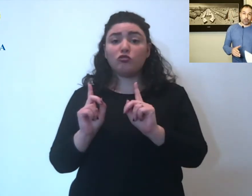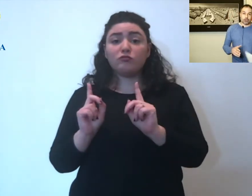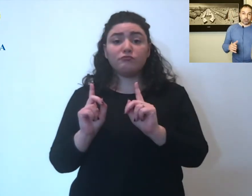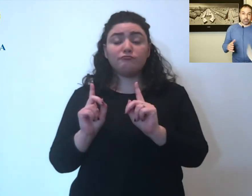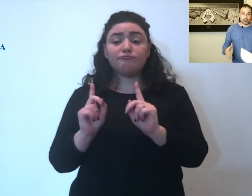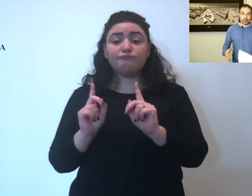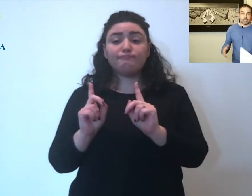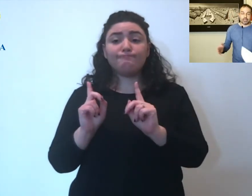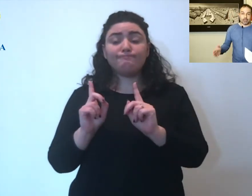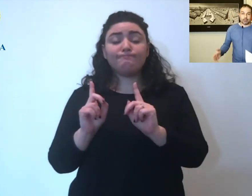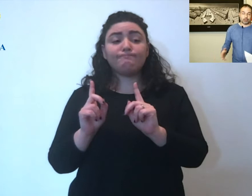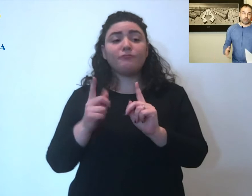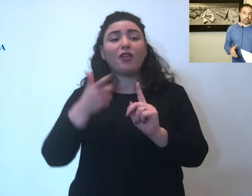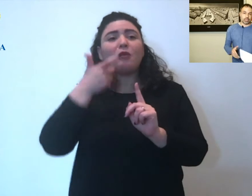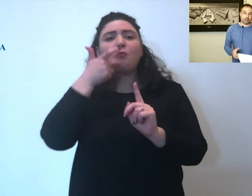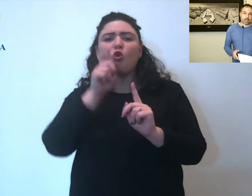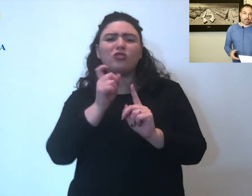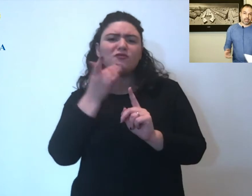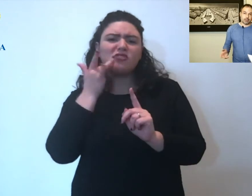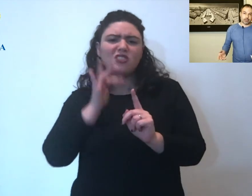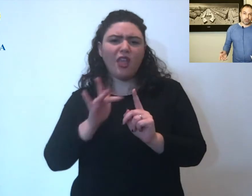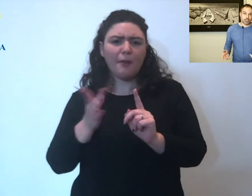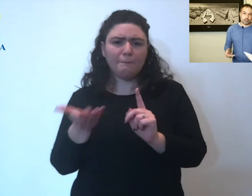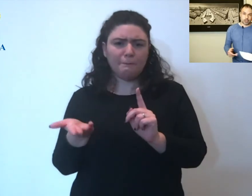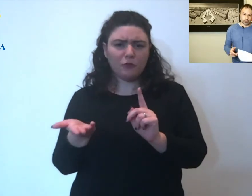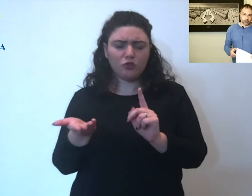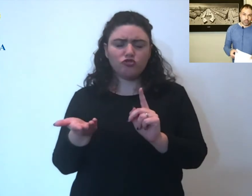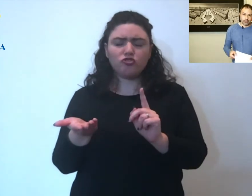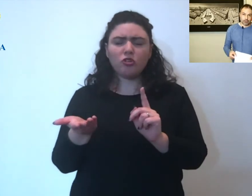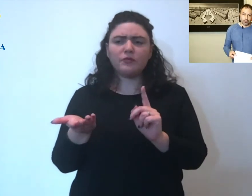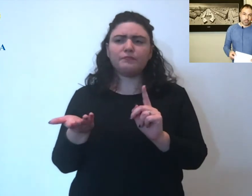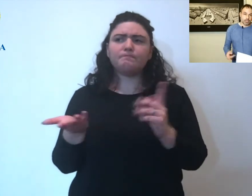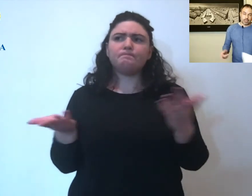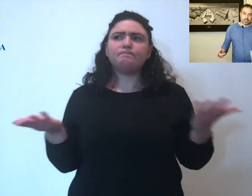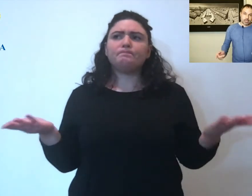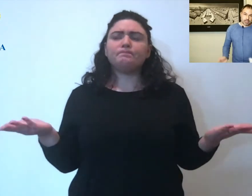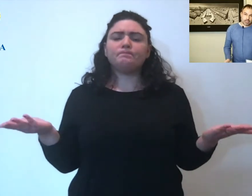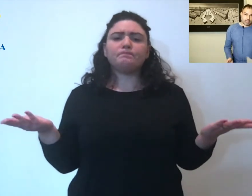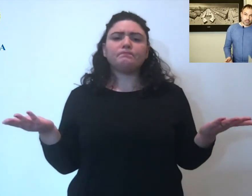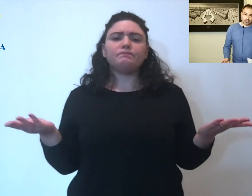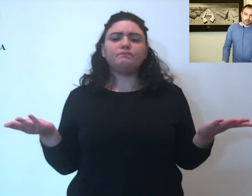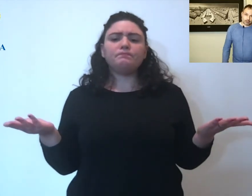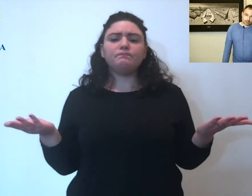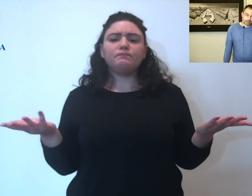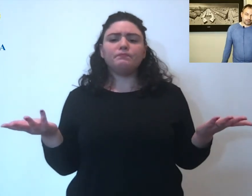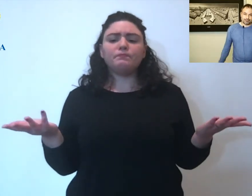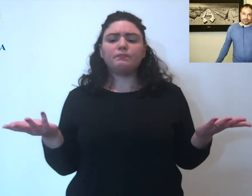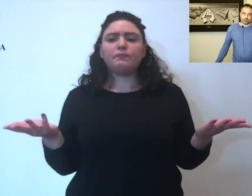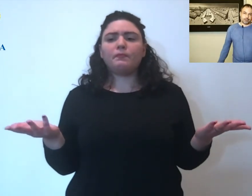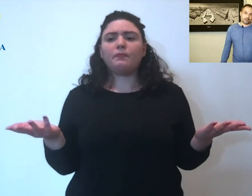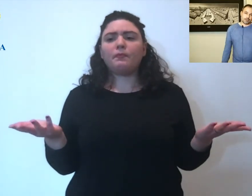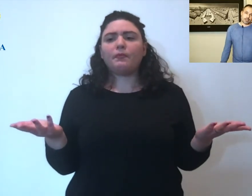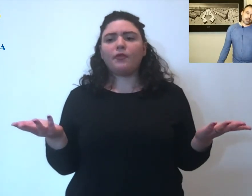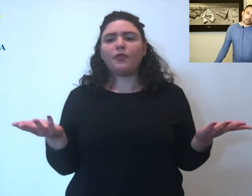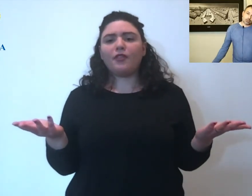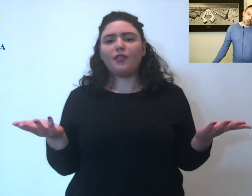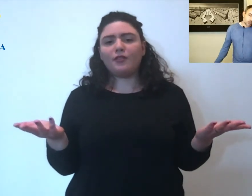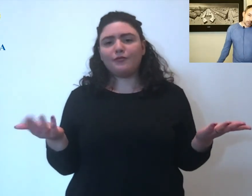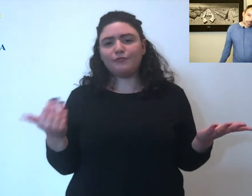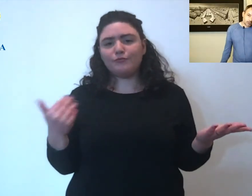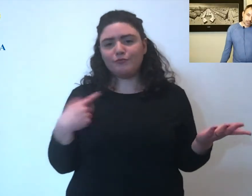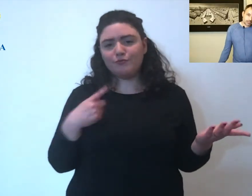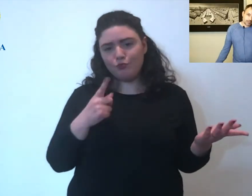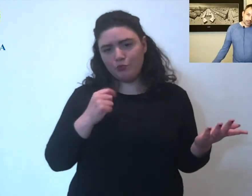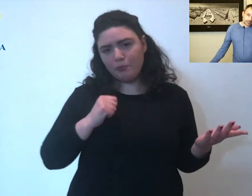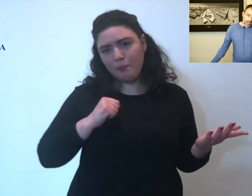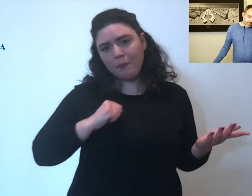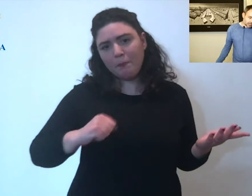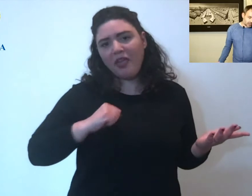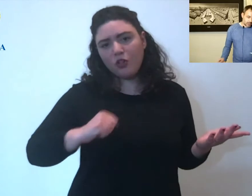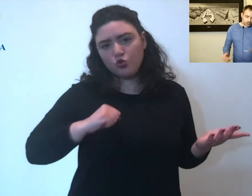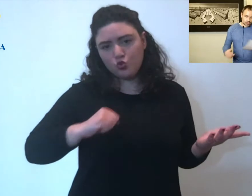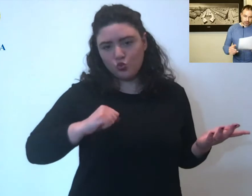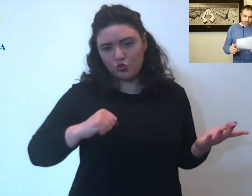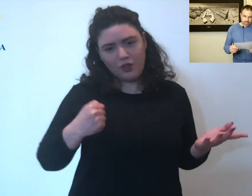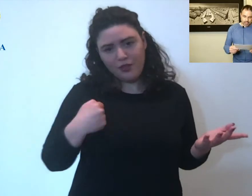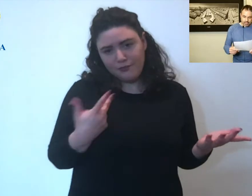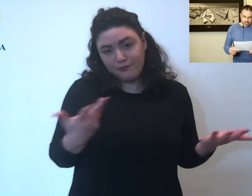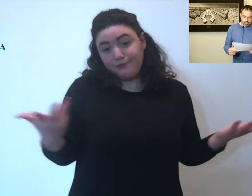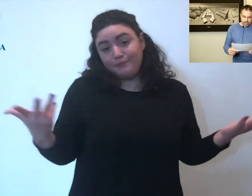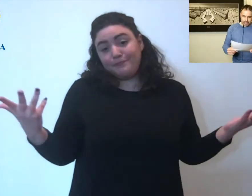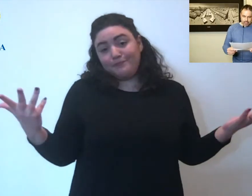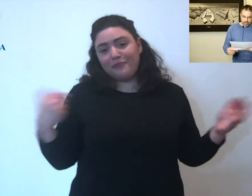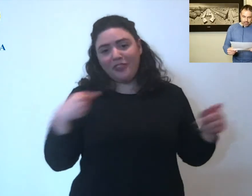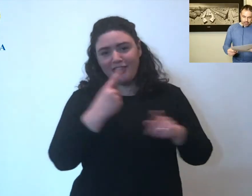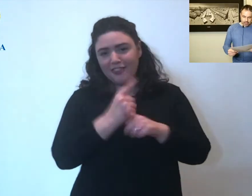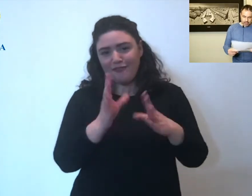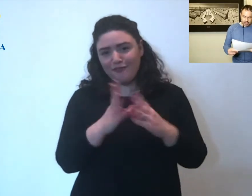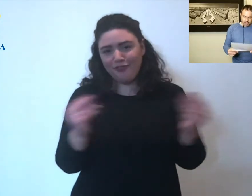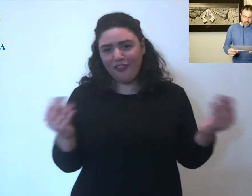sgambatoi contestualmente all'apertura dei parchi per un semplice motivo, la battuta me la dovete far fare, insomma